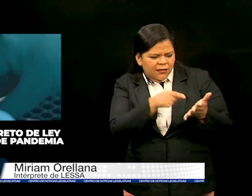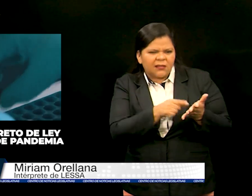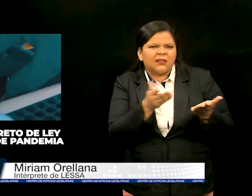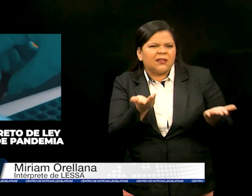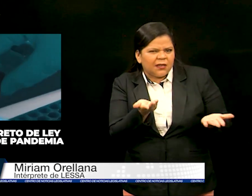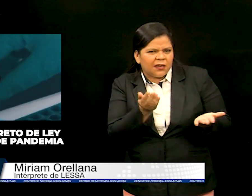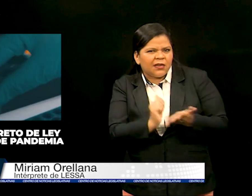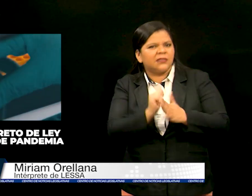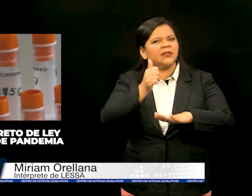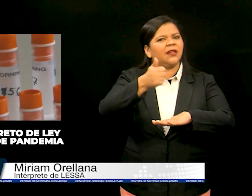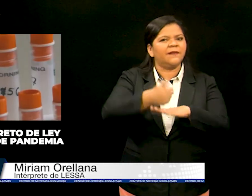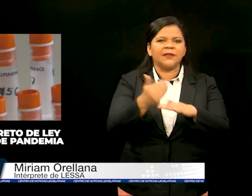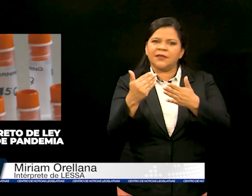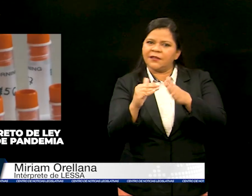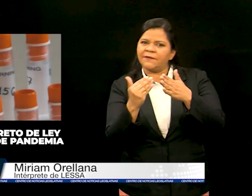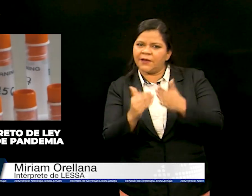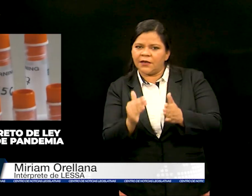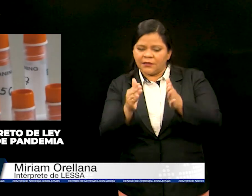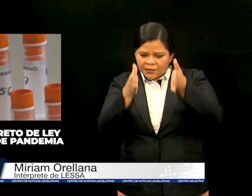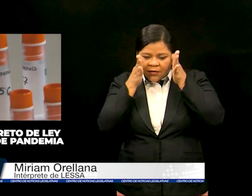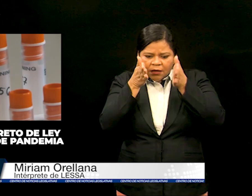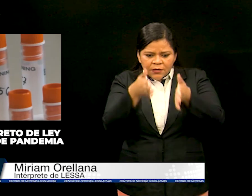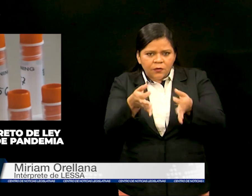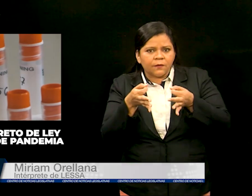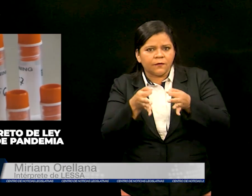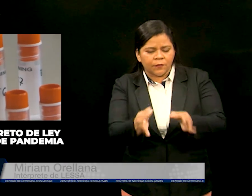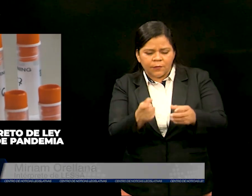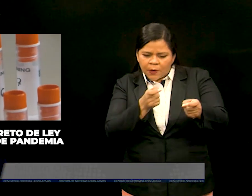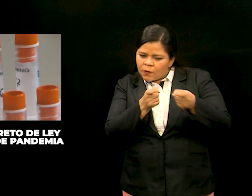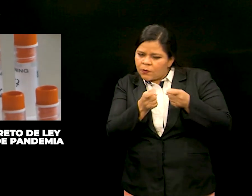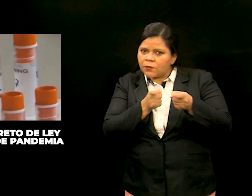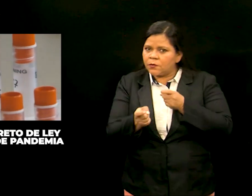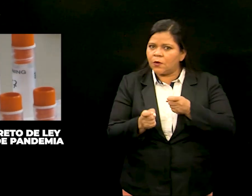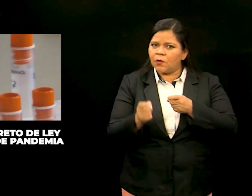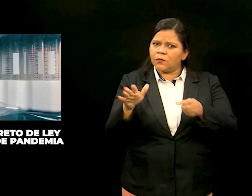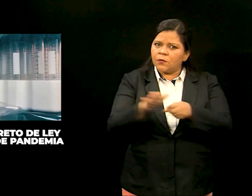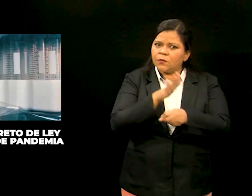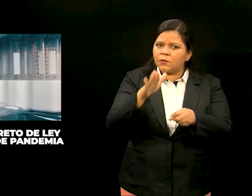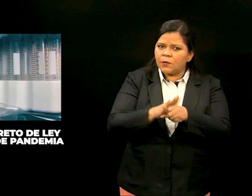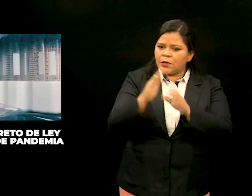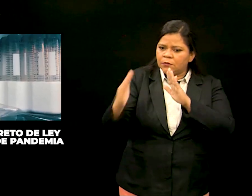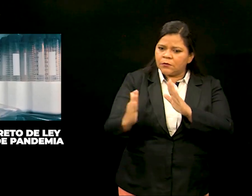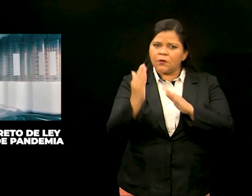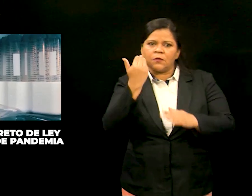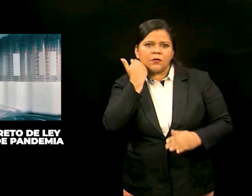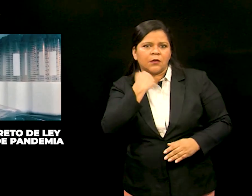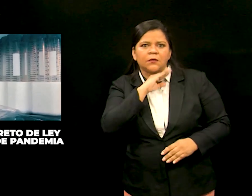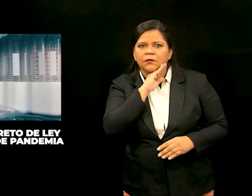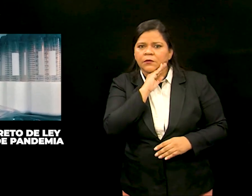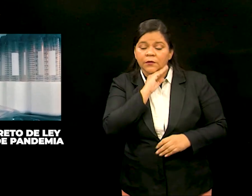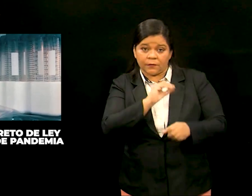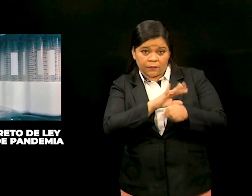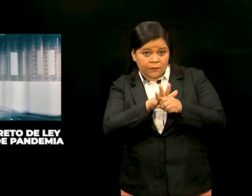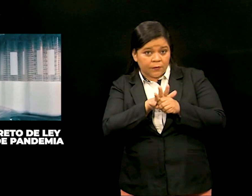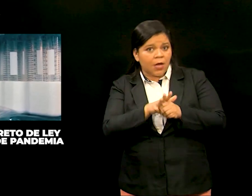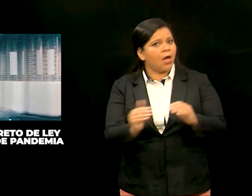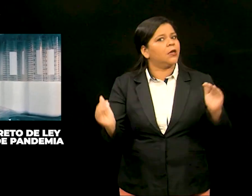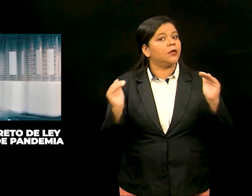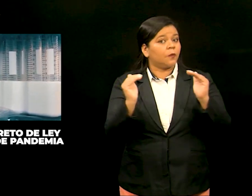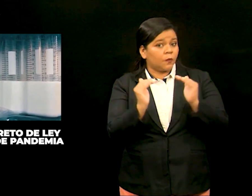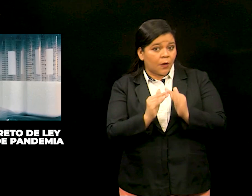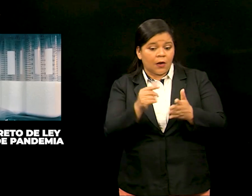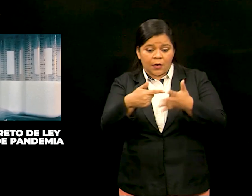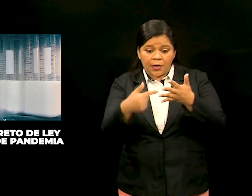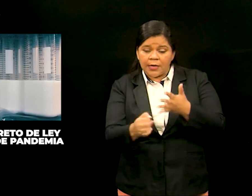establecer las disposiciones para la atención, manejo y control integral de la pandemia. Asimismo, la normativa